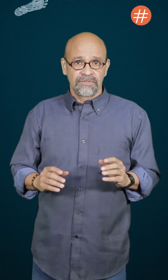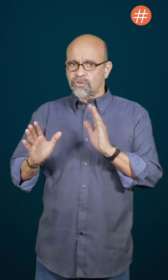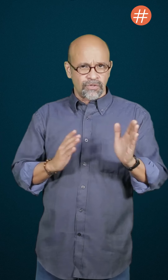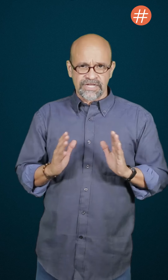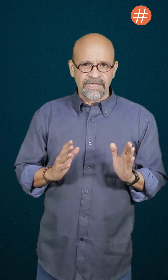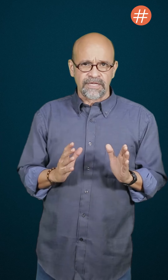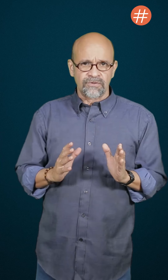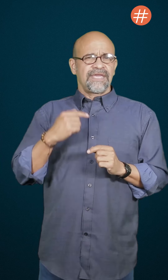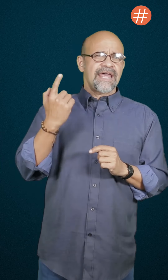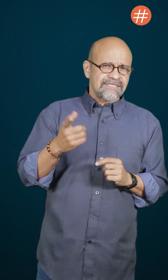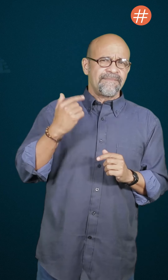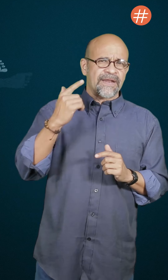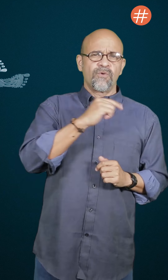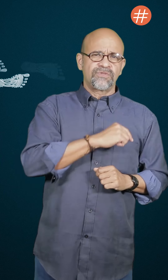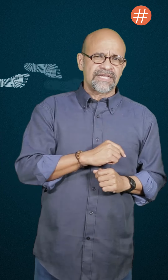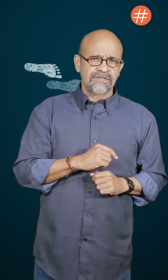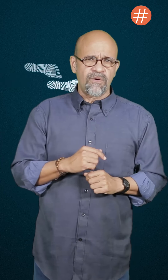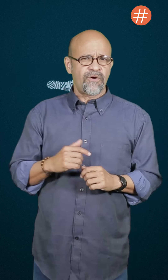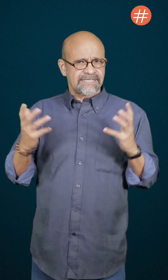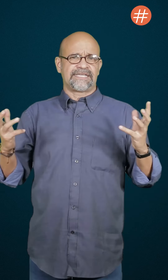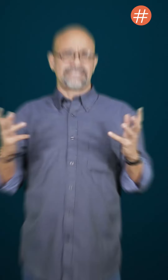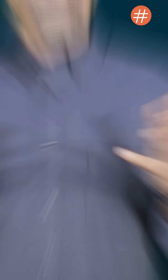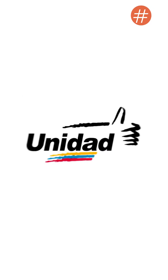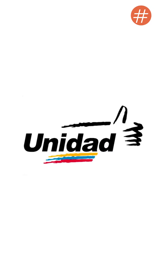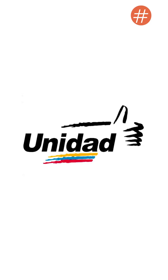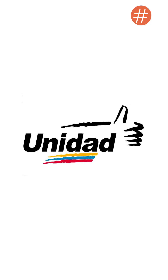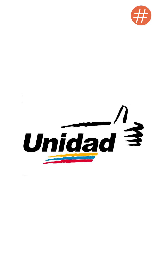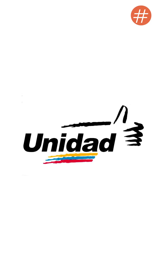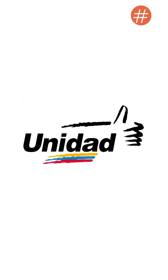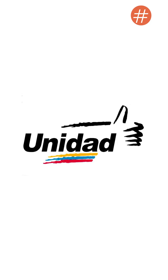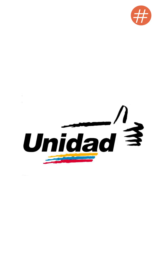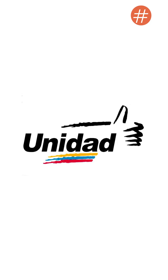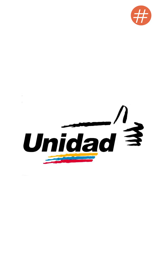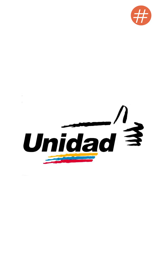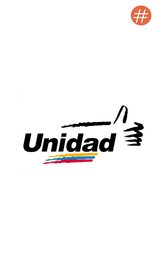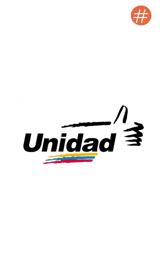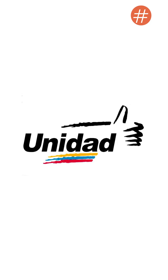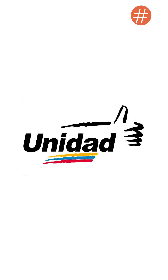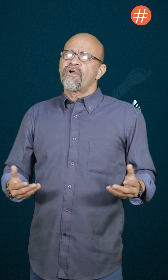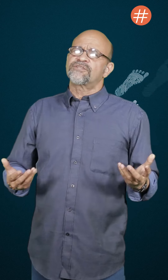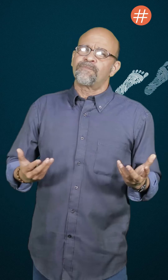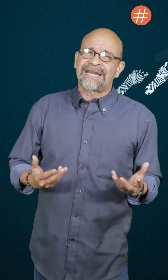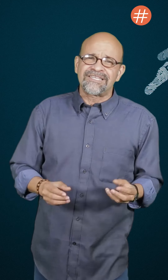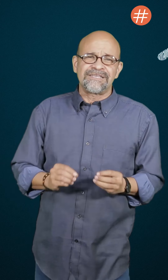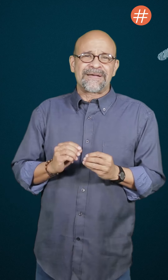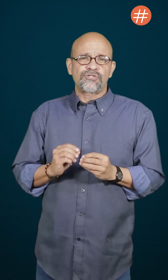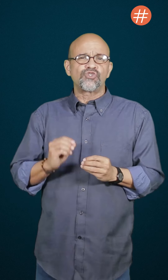y todos se han medido. Y nacen preguntas como estas. ¿Están satisfechos los dirigentes de la MUD con que su participación